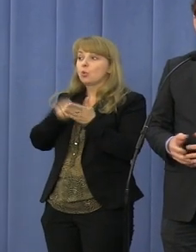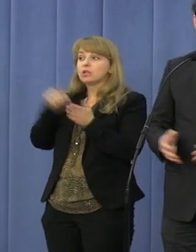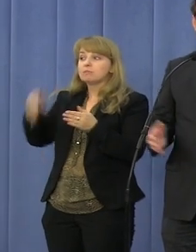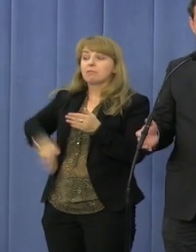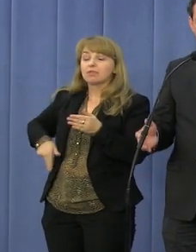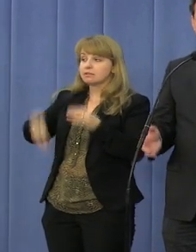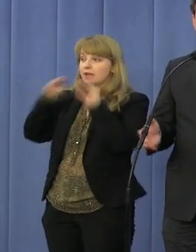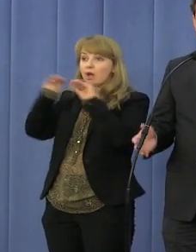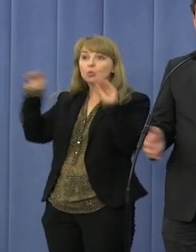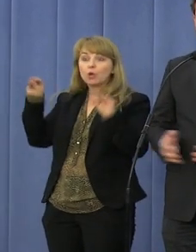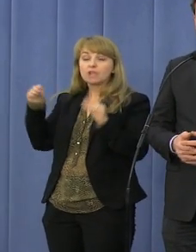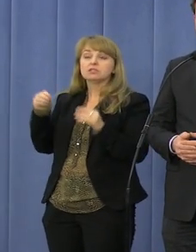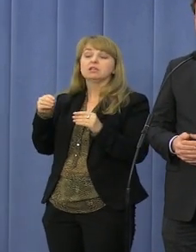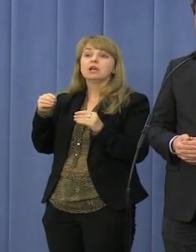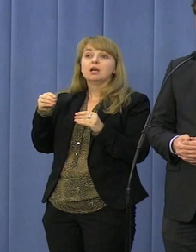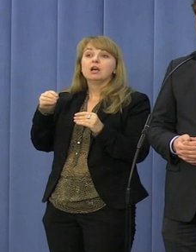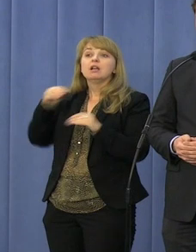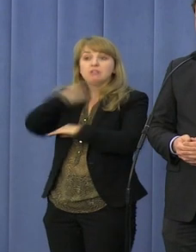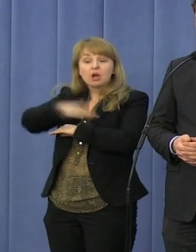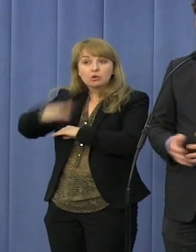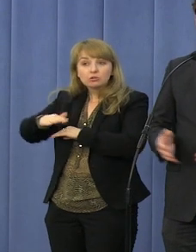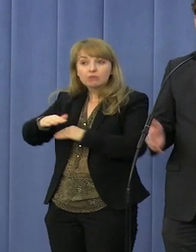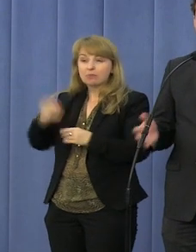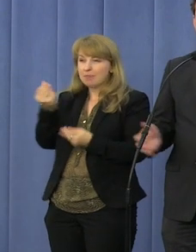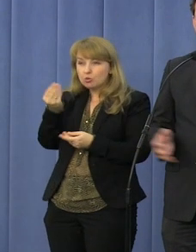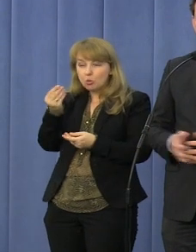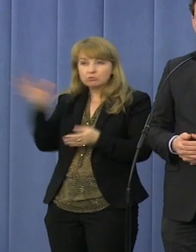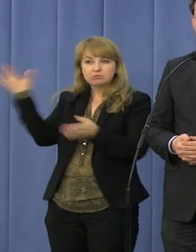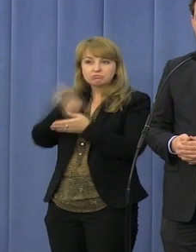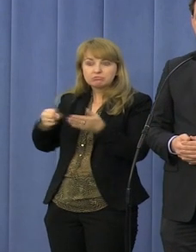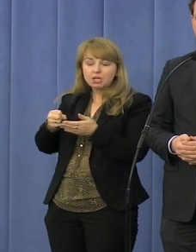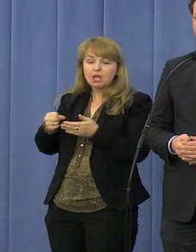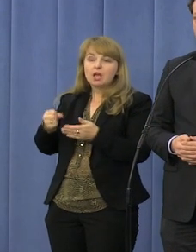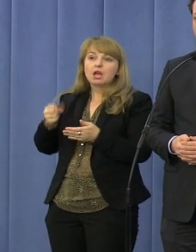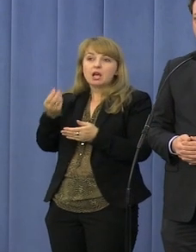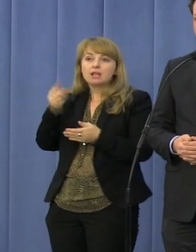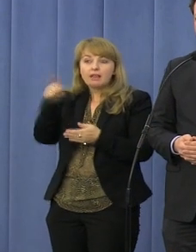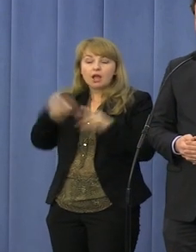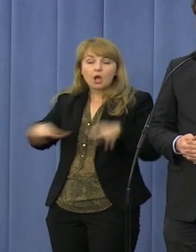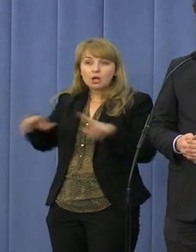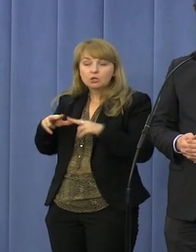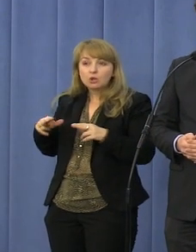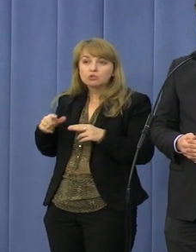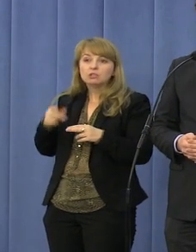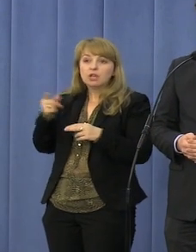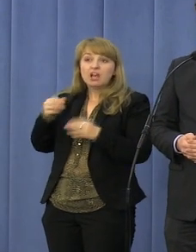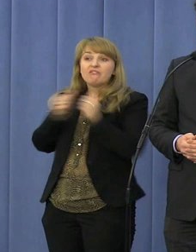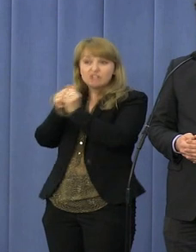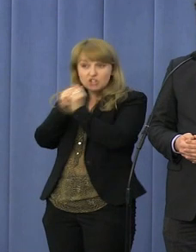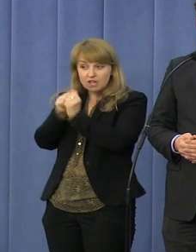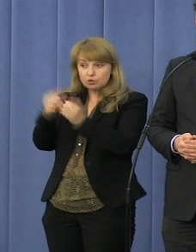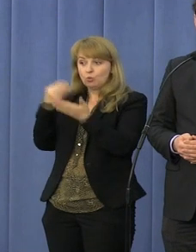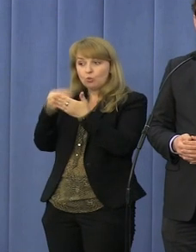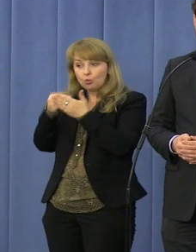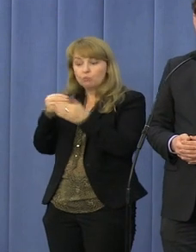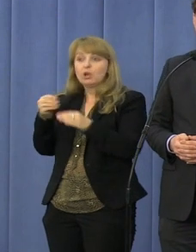de facto wyrywania z portfeli rodziców kwot kilku miliardów złotych co roku we wrześniu ma nie tylko